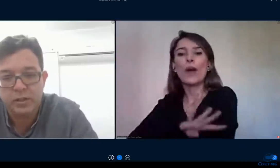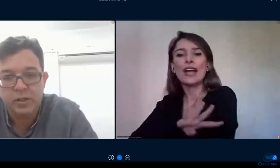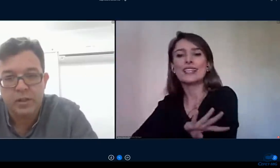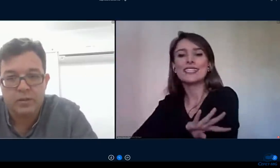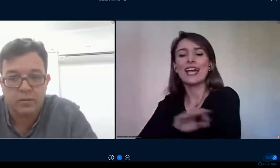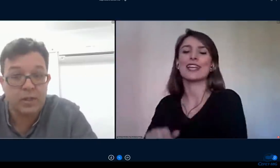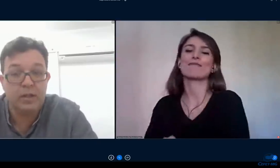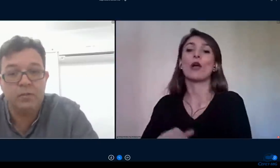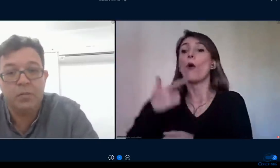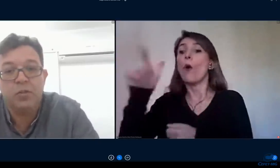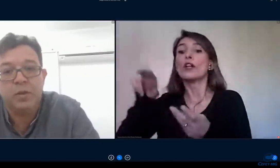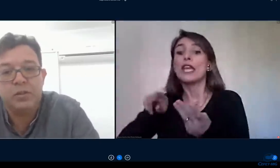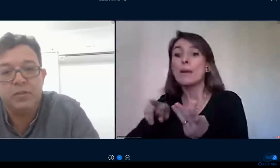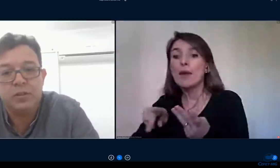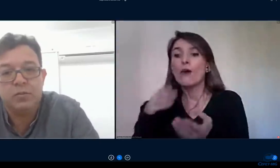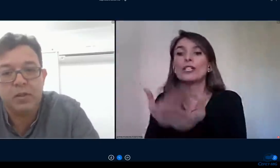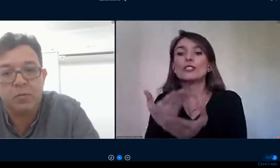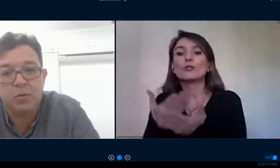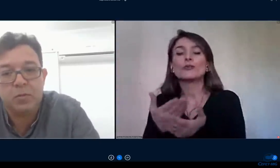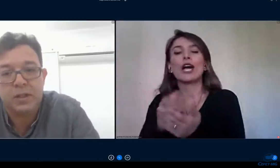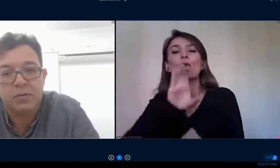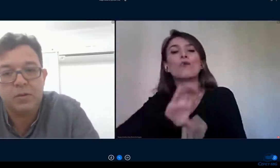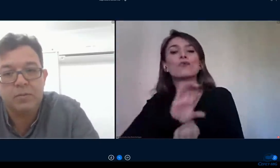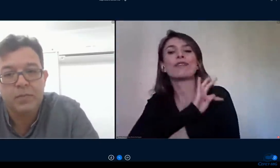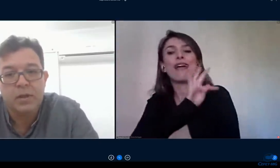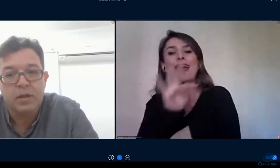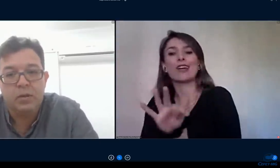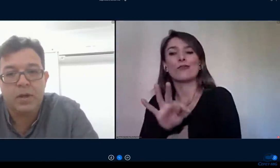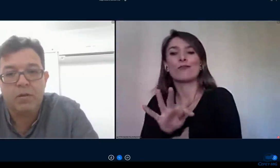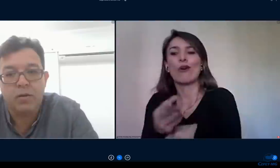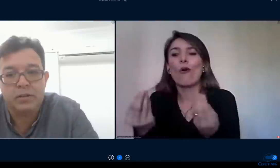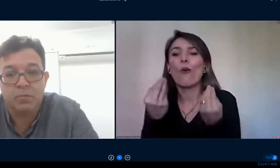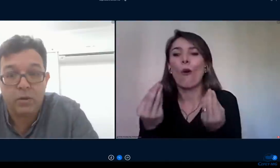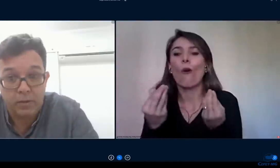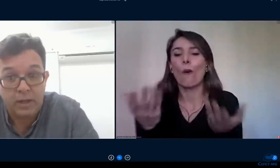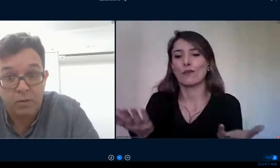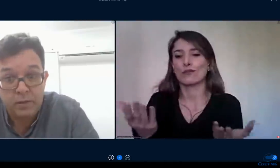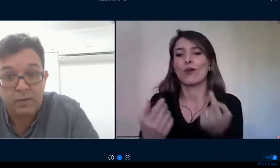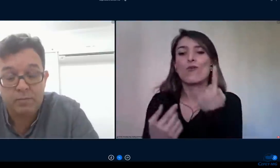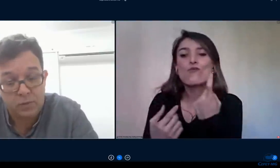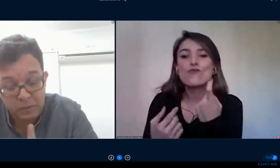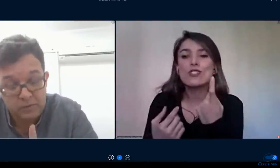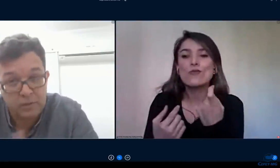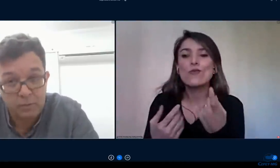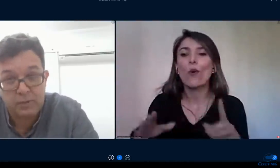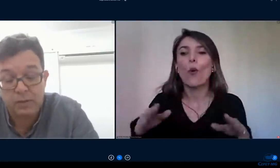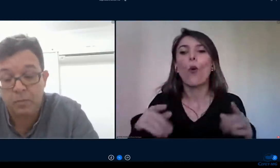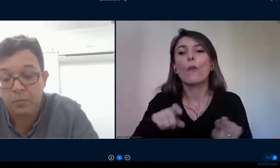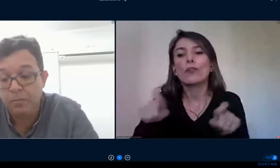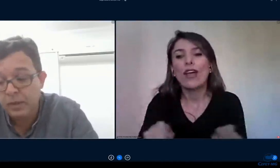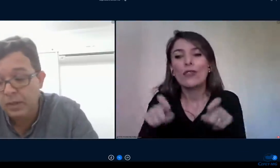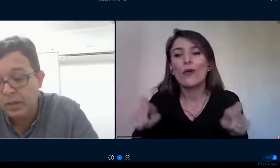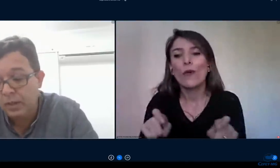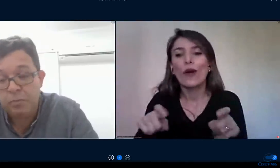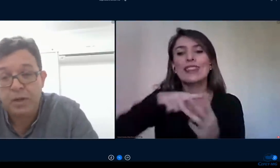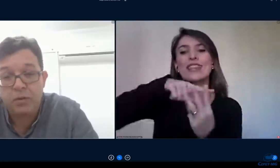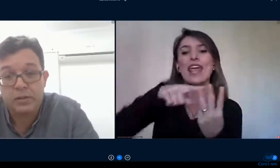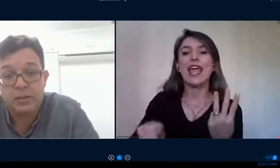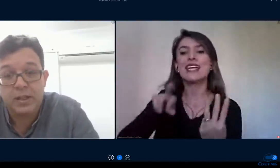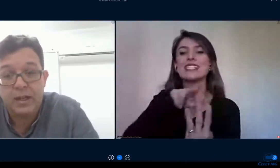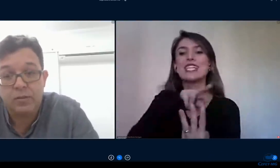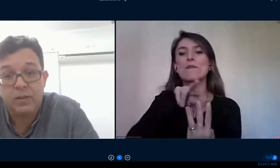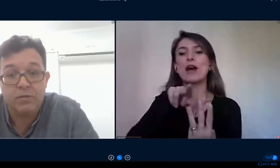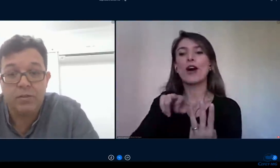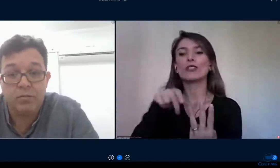a gente são três irmãos para dividir o mesmo computador e um pacote moram na roça só para citar um exemplo e o